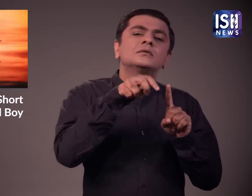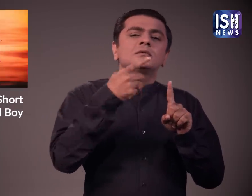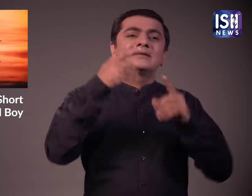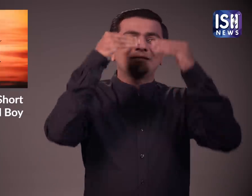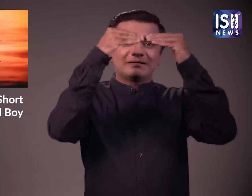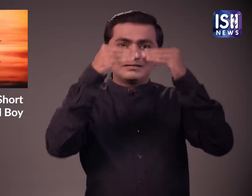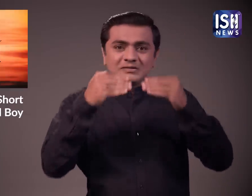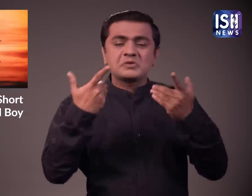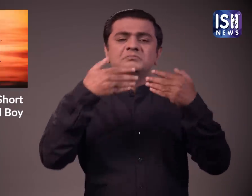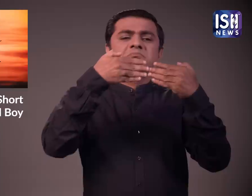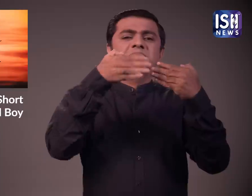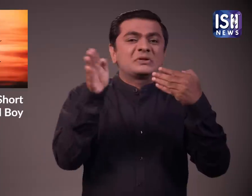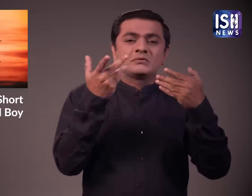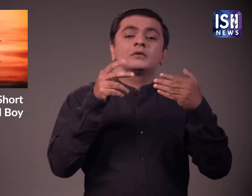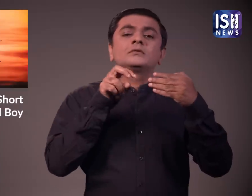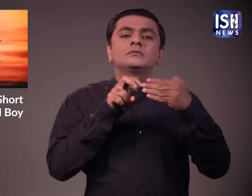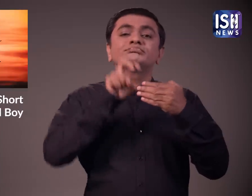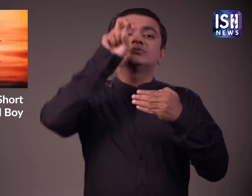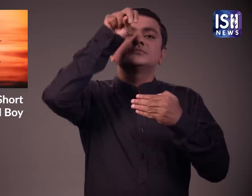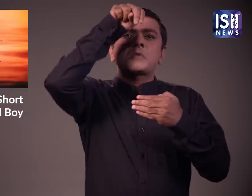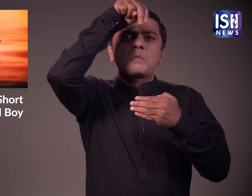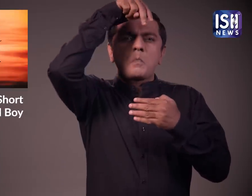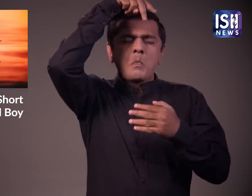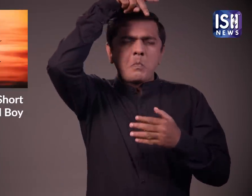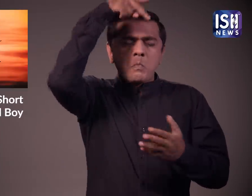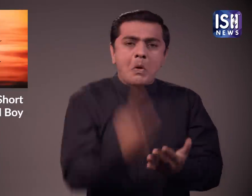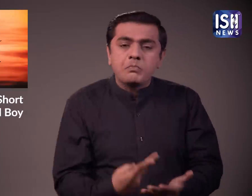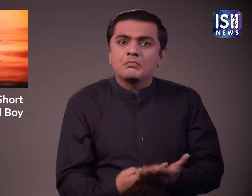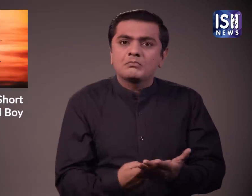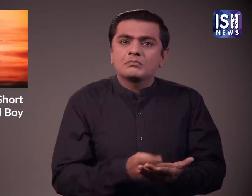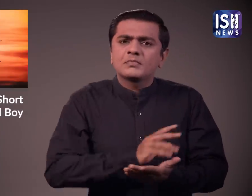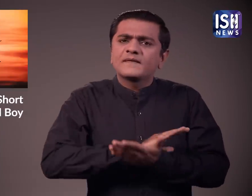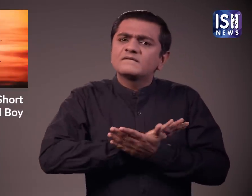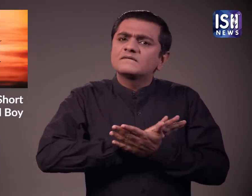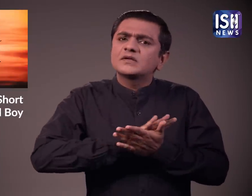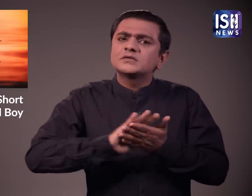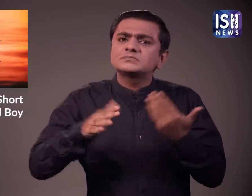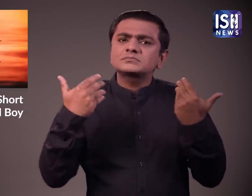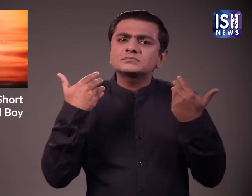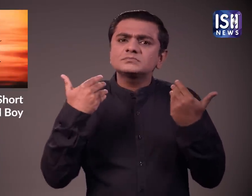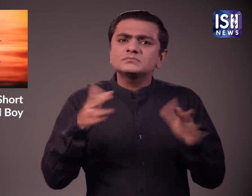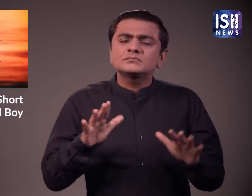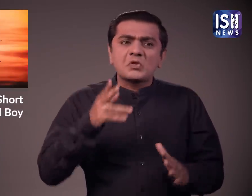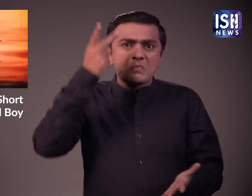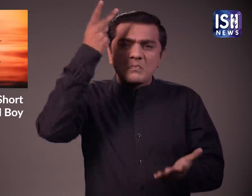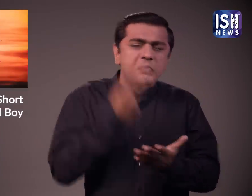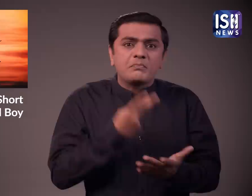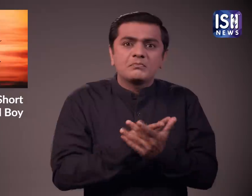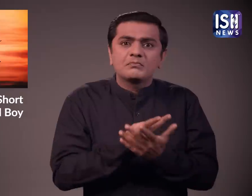और खिड़की से छलांग लगा थी वह धढ़ाम से ग्राउम फ्लोर पर गिरा और उसकी मौत हो गए सुरक्षागार ने